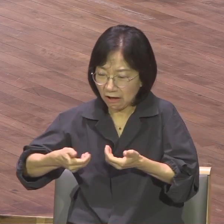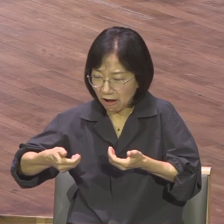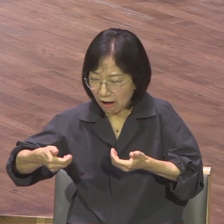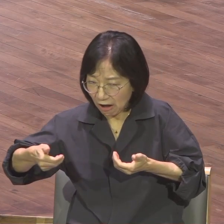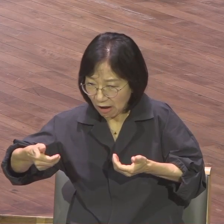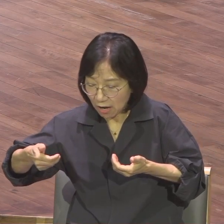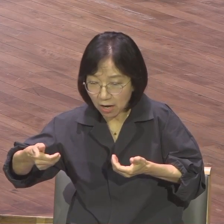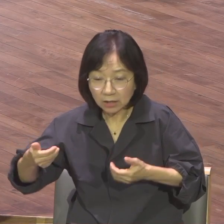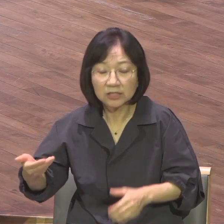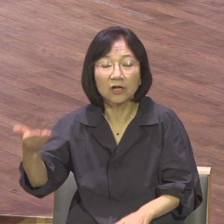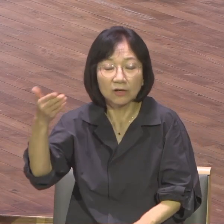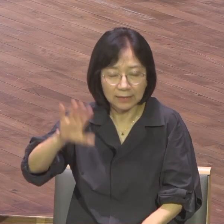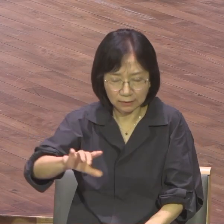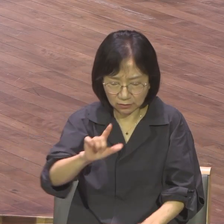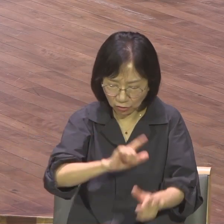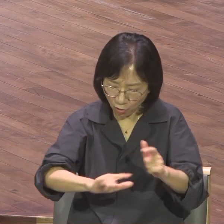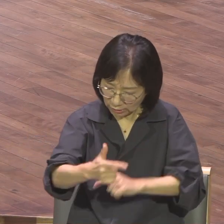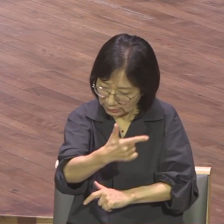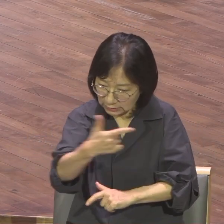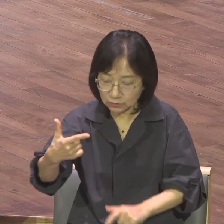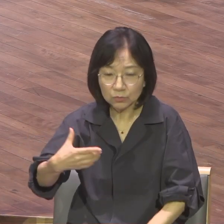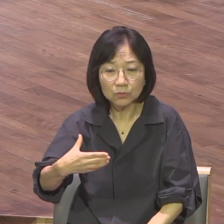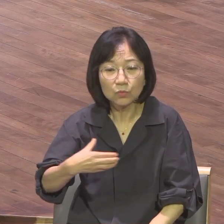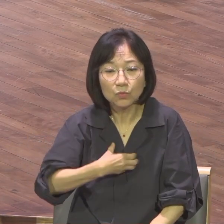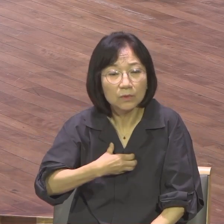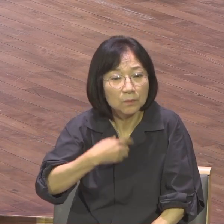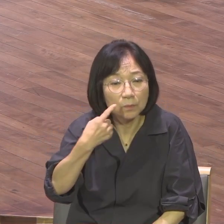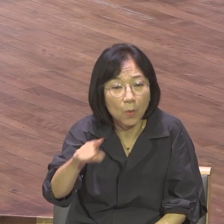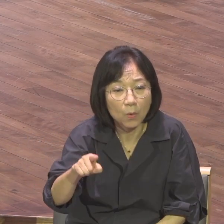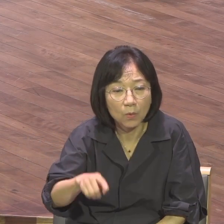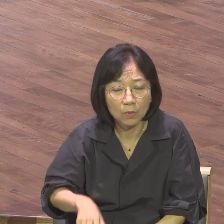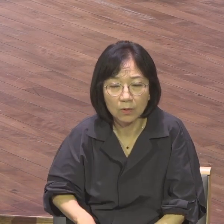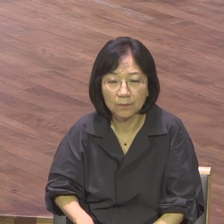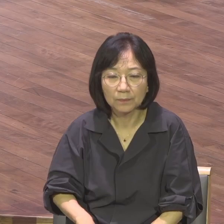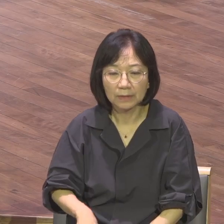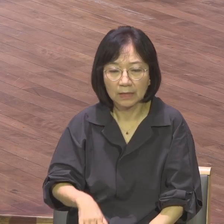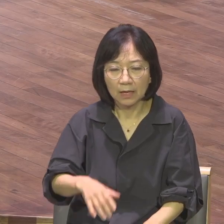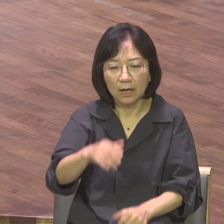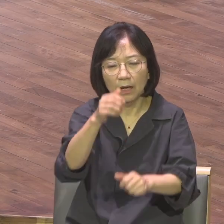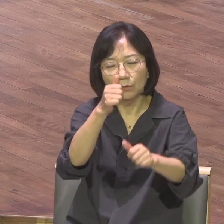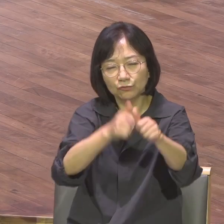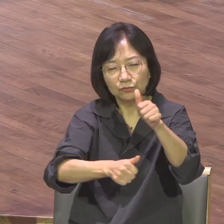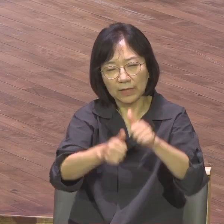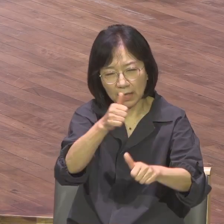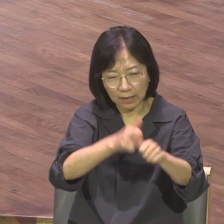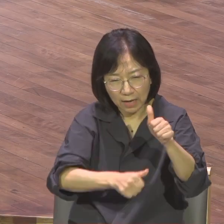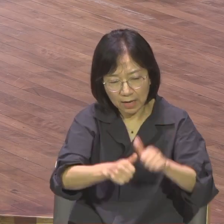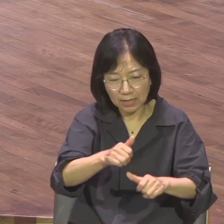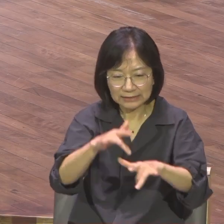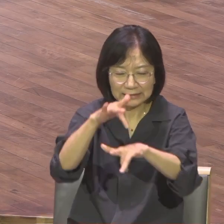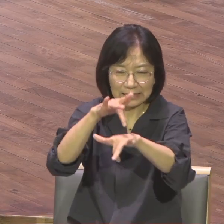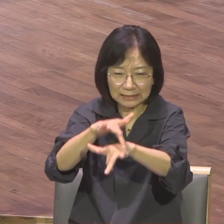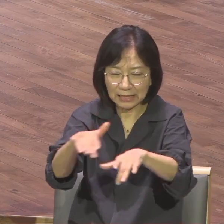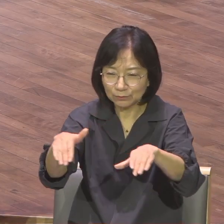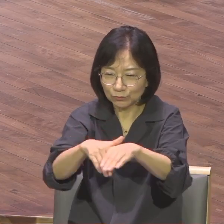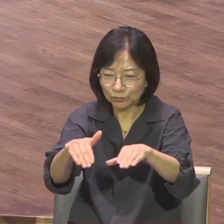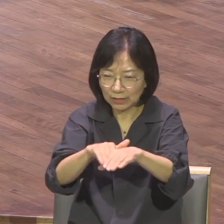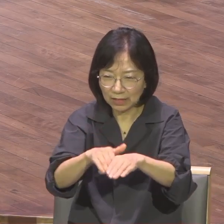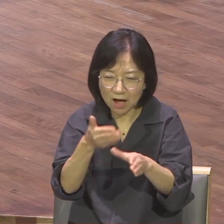따로 있습니다 후대가 무너지고 있어요 내피림의 문화와 흑암 문화 속에서 보금이 점점 변질되고